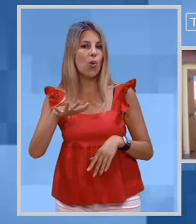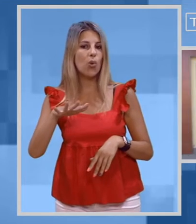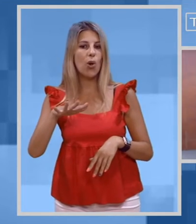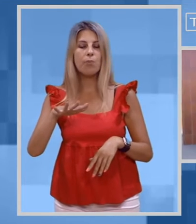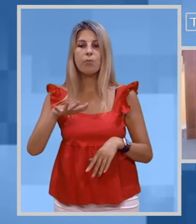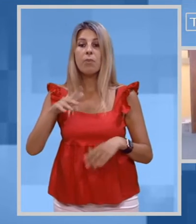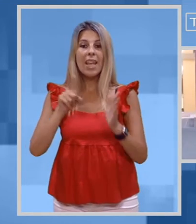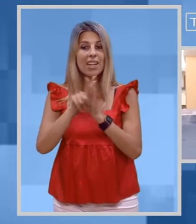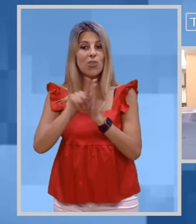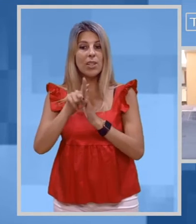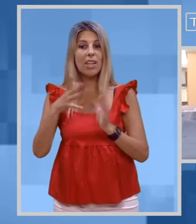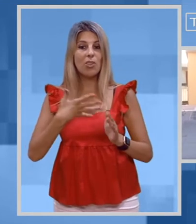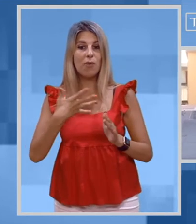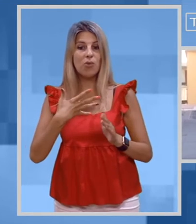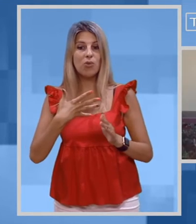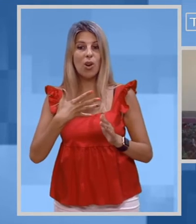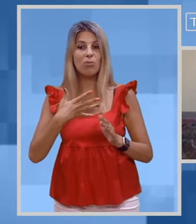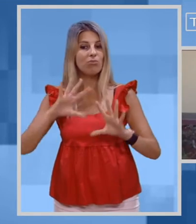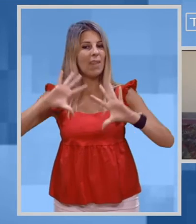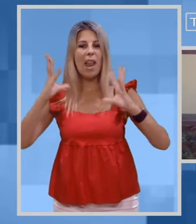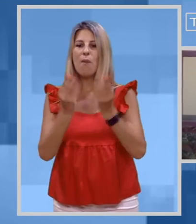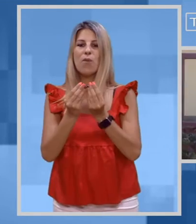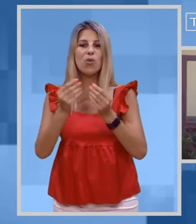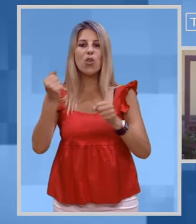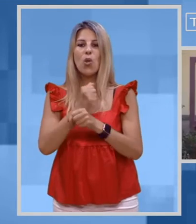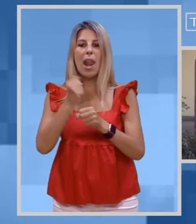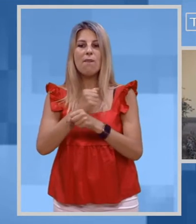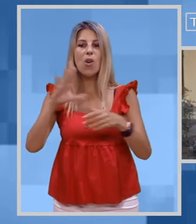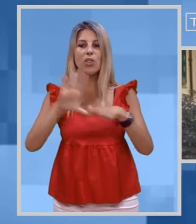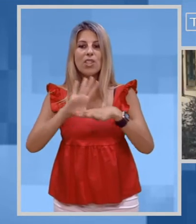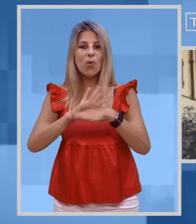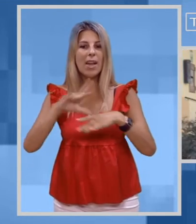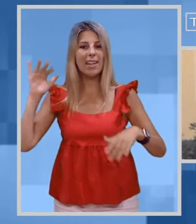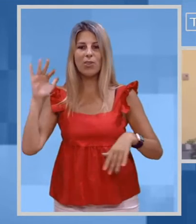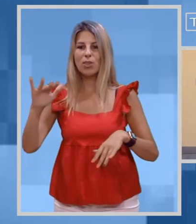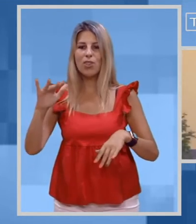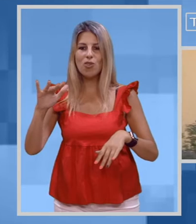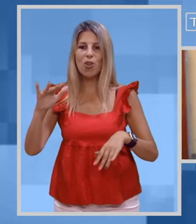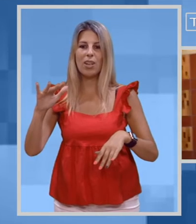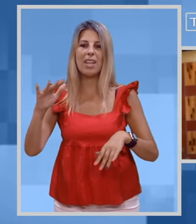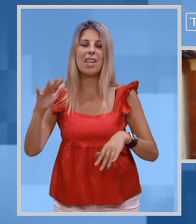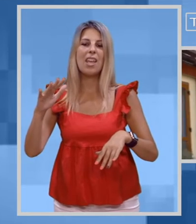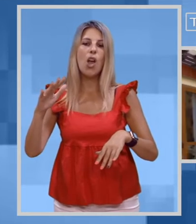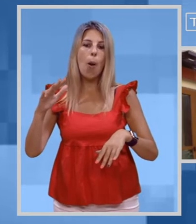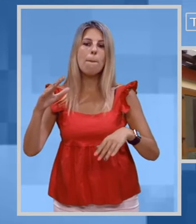Il risultato ottenuto è frutto di un lavoro di squadra che quotidianamente comporta un grande impegno dell'intera macchina amministrativa